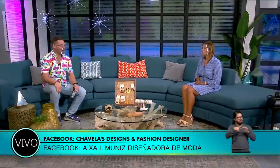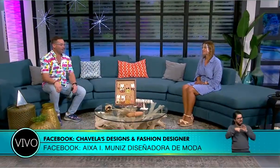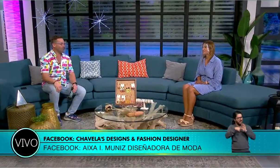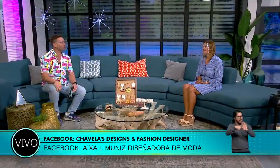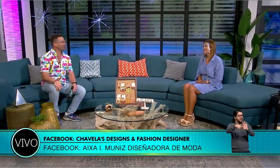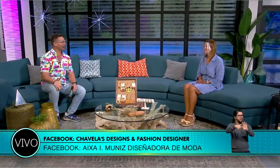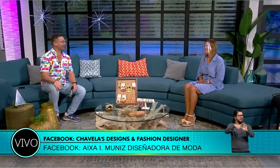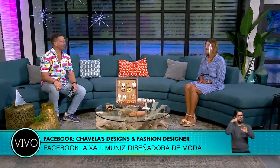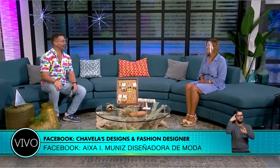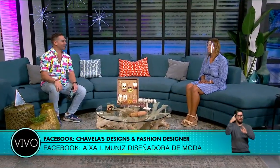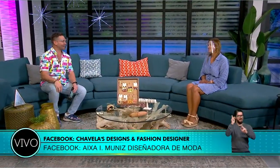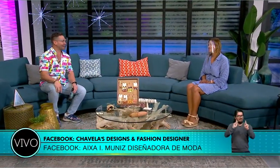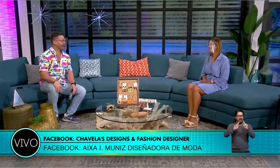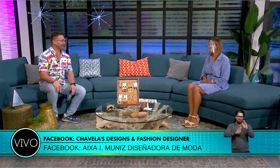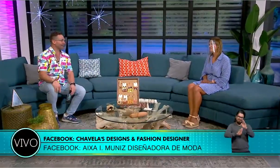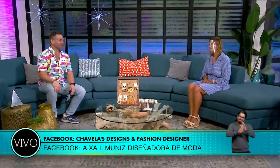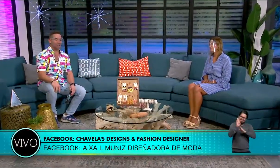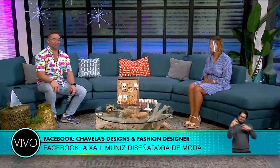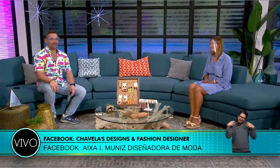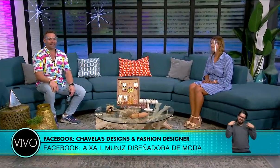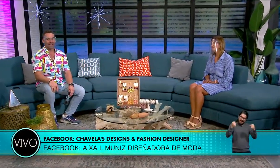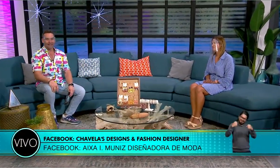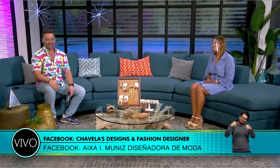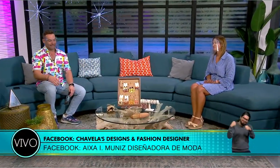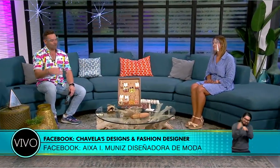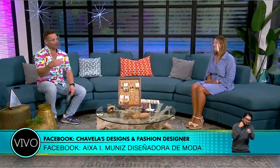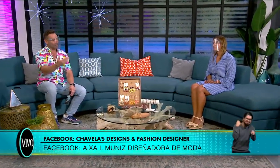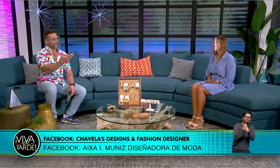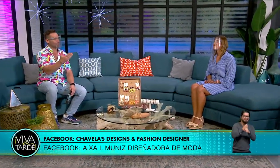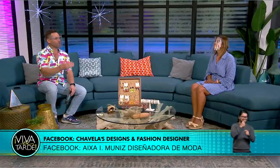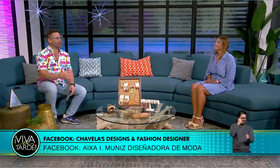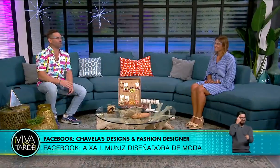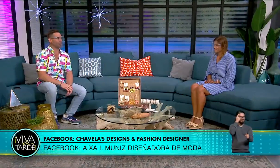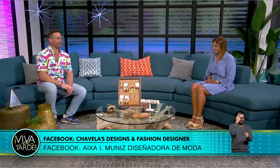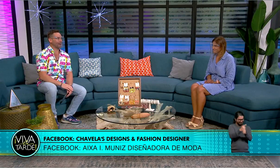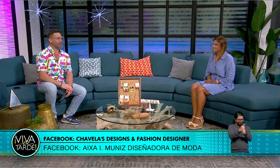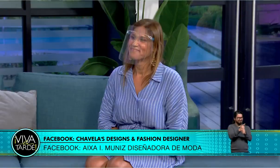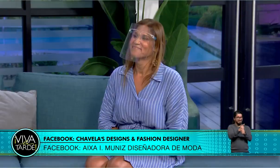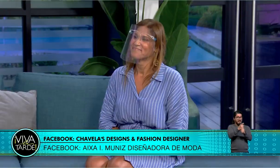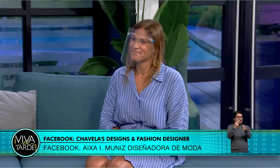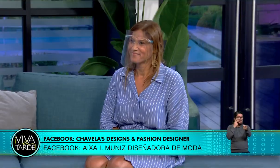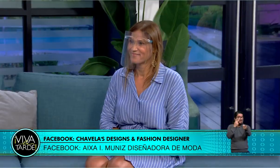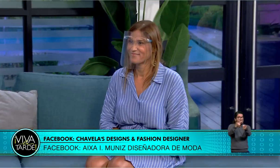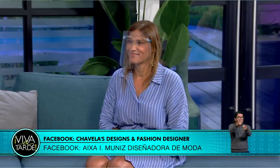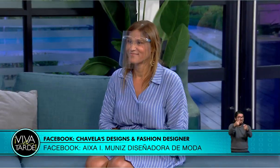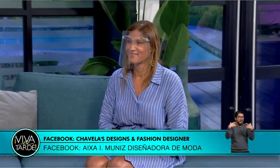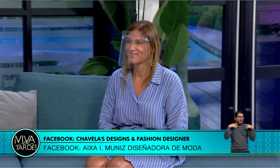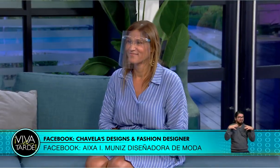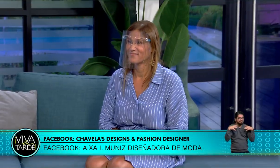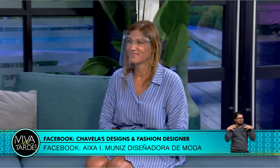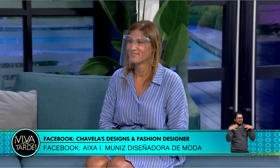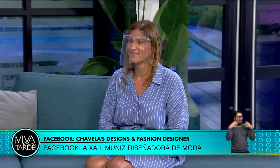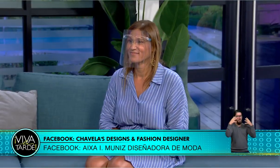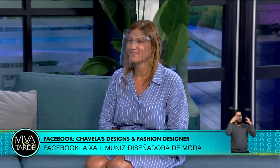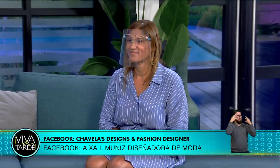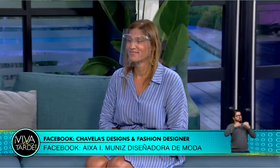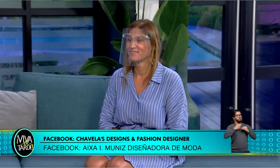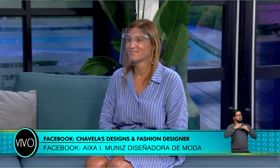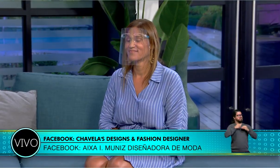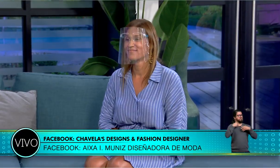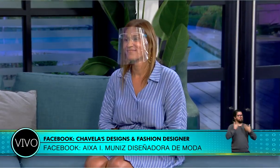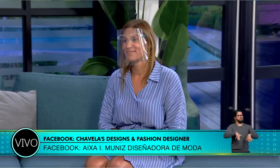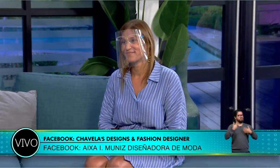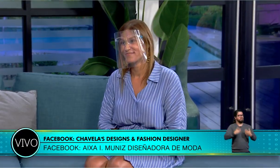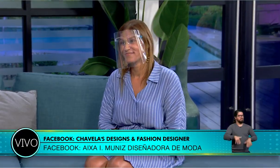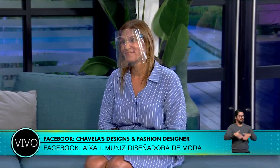de lucha, de una guerrera que no se quita. Y tenemos aquí el resultado de las maravillosas creaciones que tienes aquí